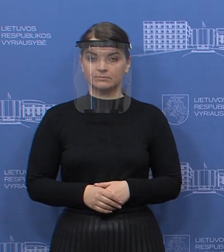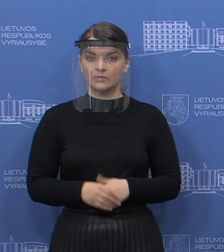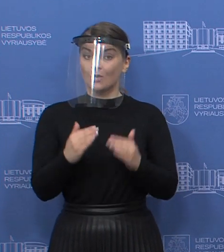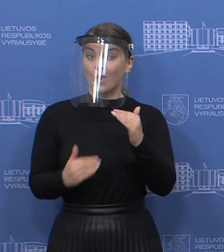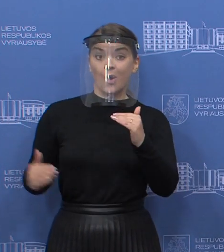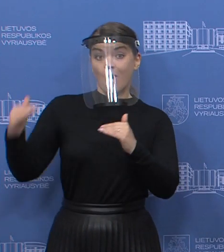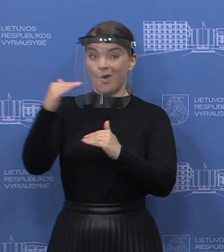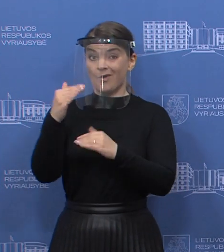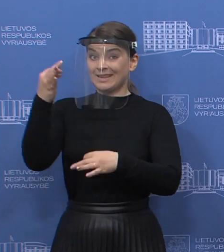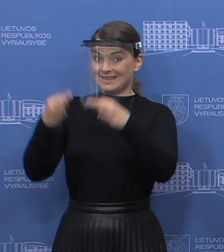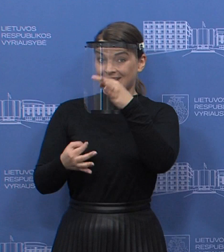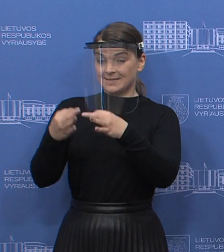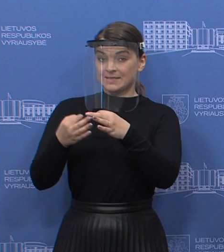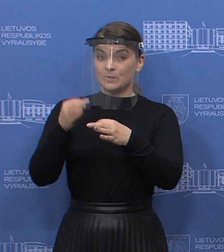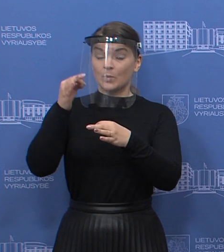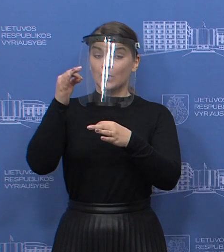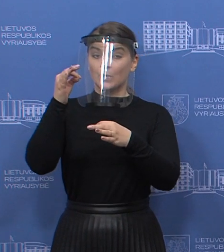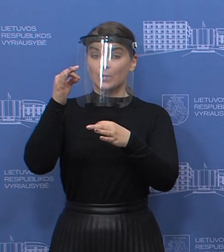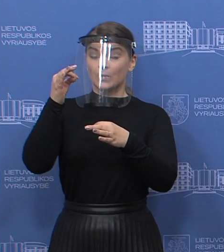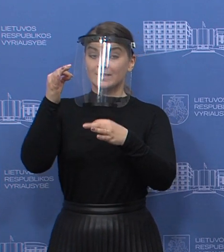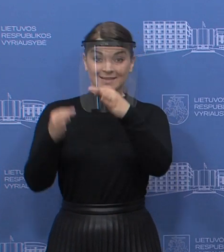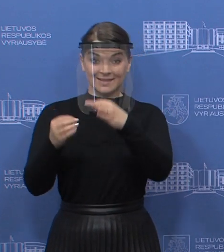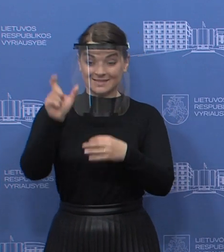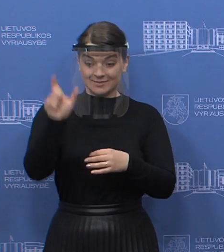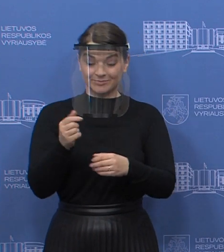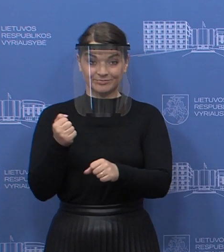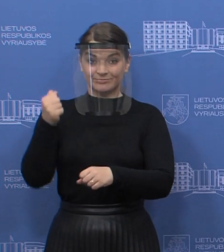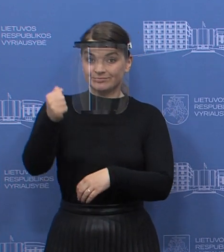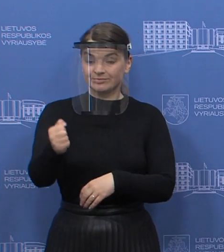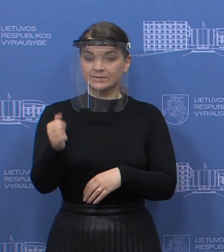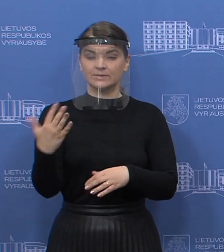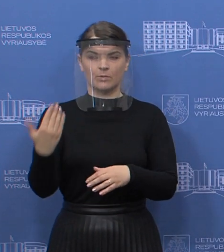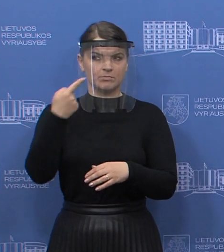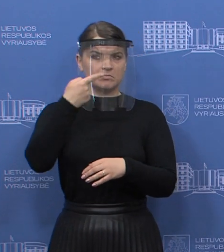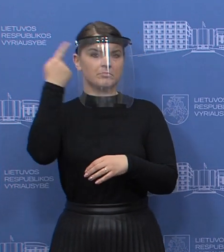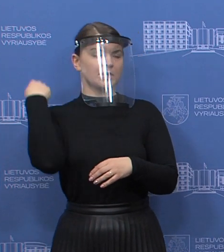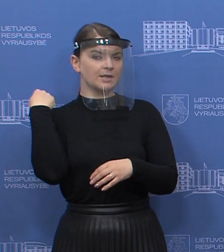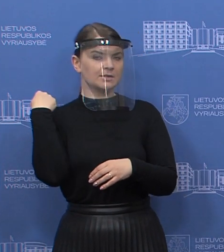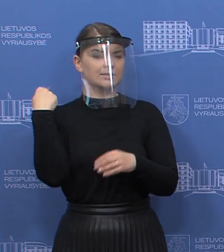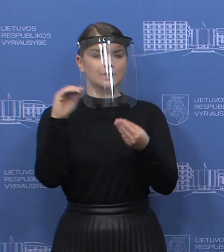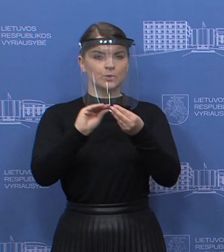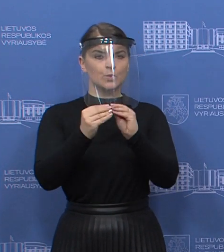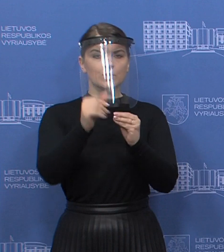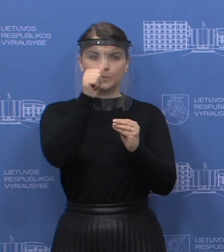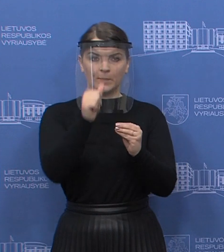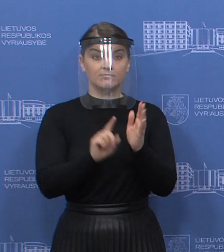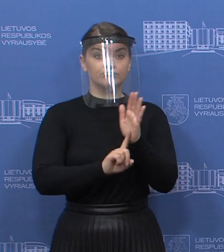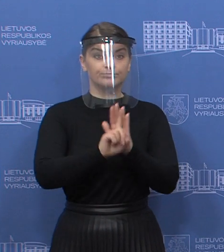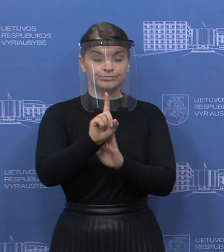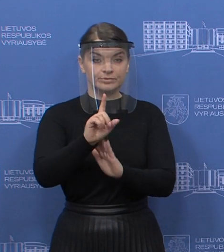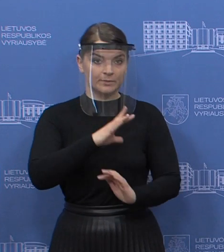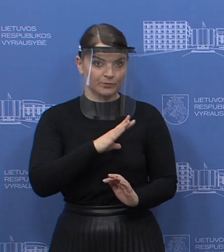teismo teisėjo skėvimą, tai ta problema buvo aš programuota jau per ne metų gruodžio mėnesį, kada